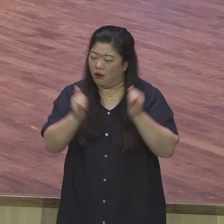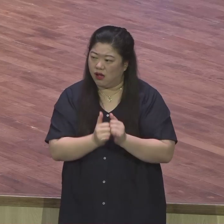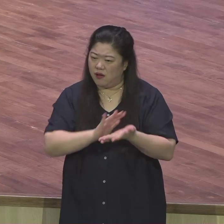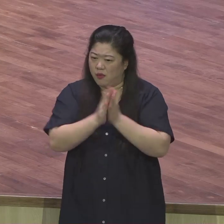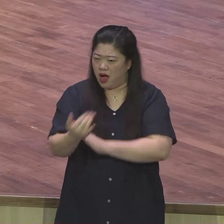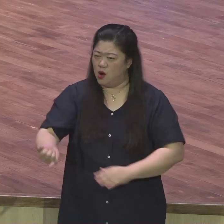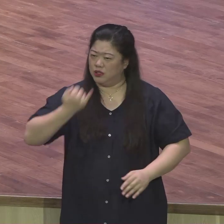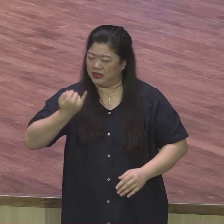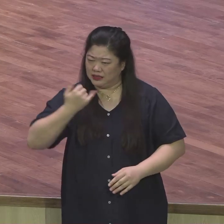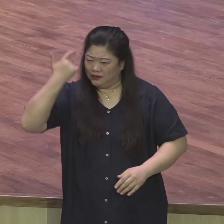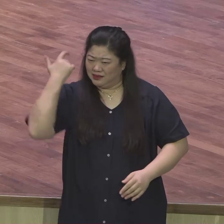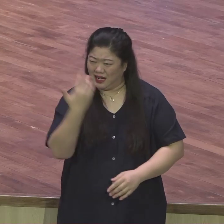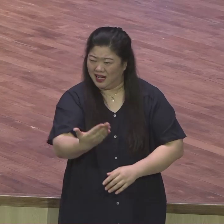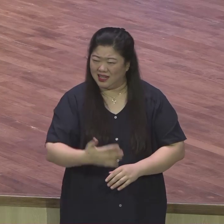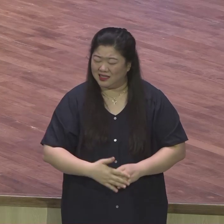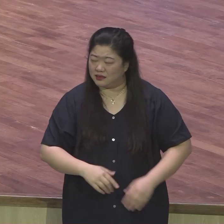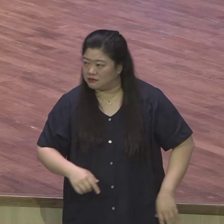호남 사람이니까 먹어준 거예요.